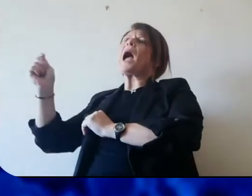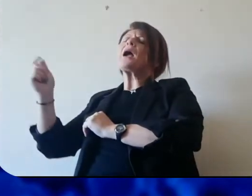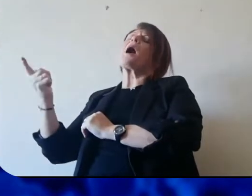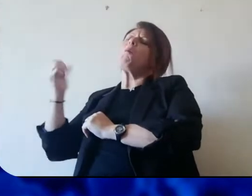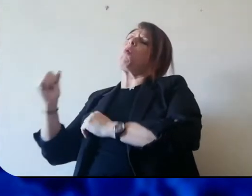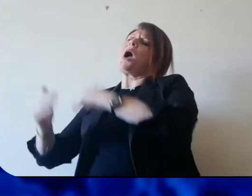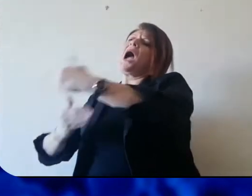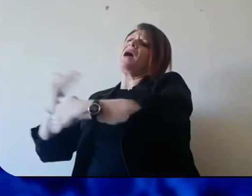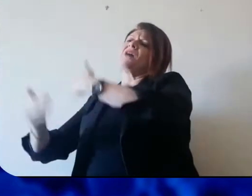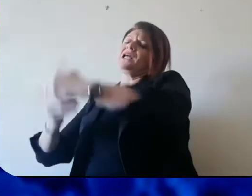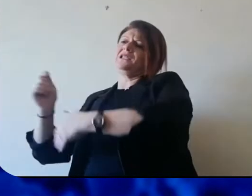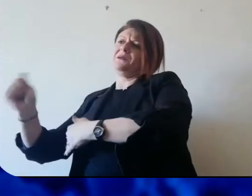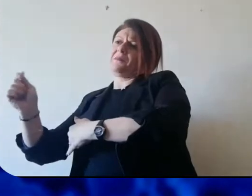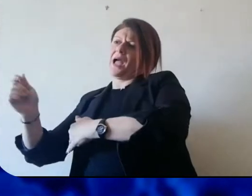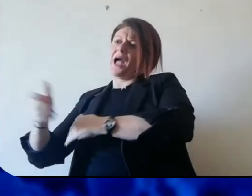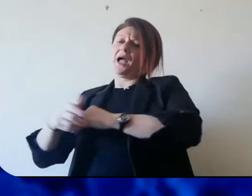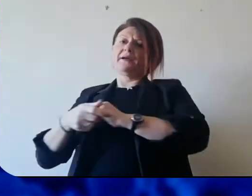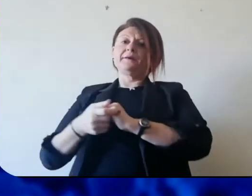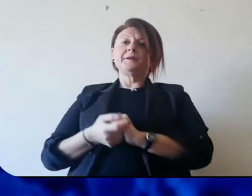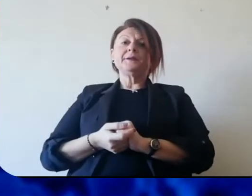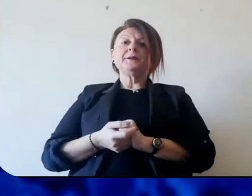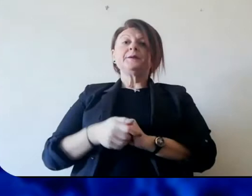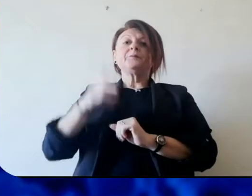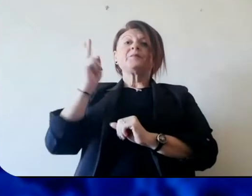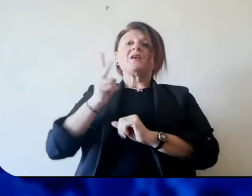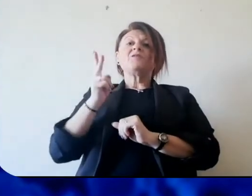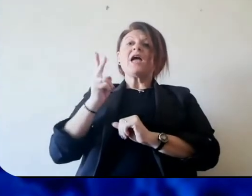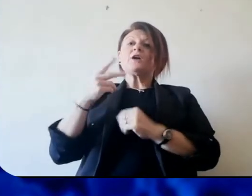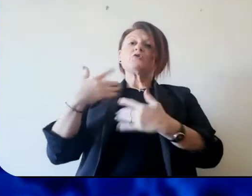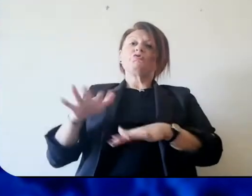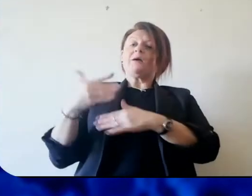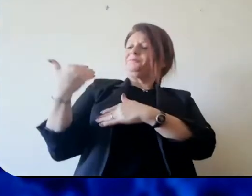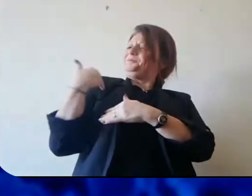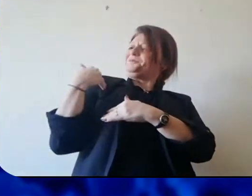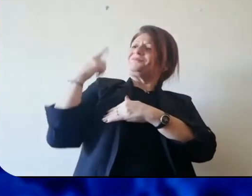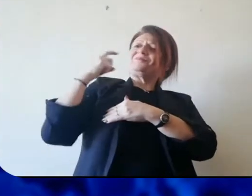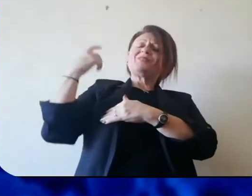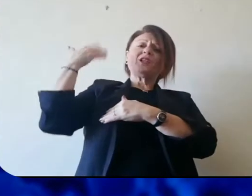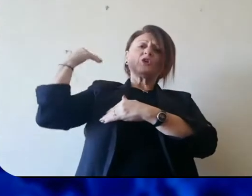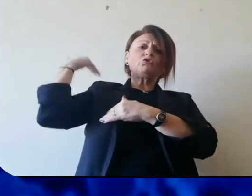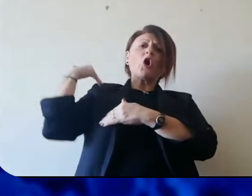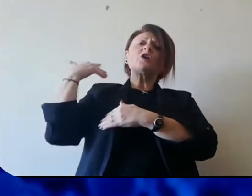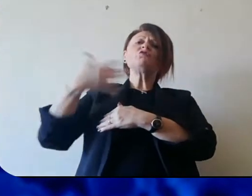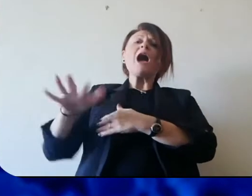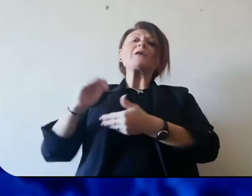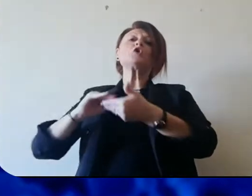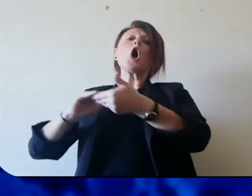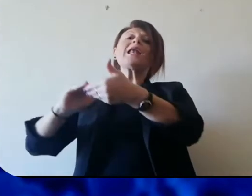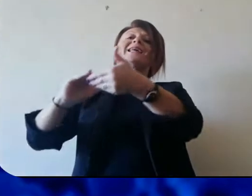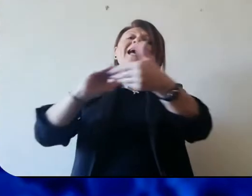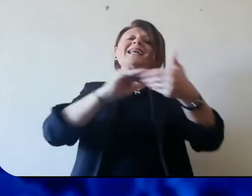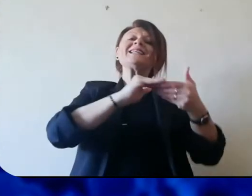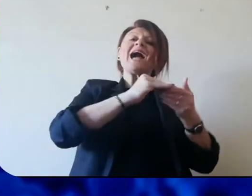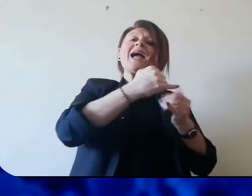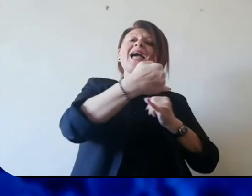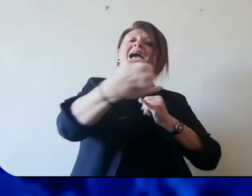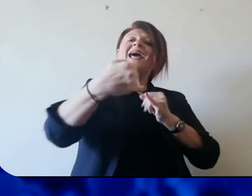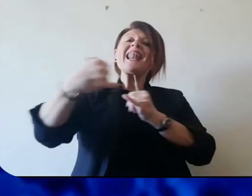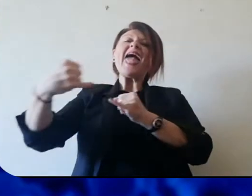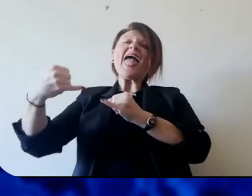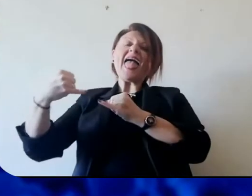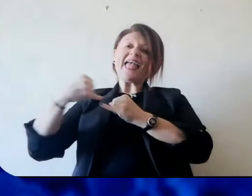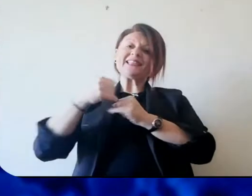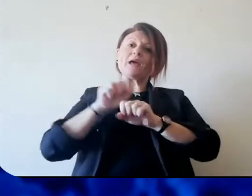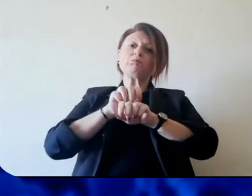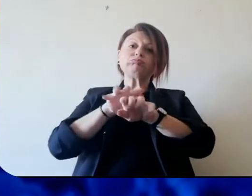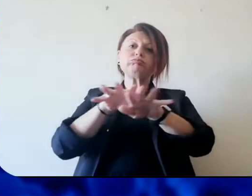non verrà difficile provvedere. Abbiamo da qualche giorno, come è noto, avviato, attivato una rete di solidarietà diffusa,'abbiamo chiamata